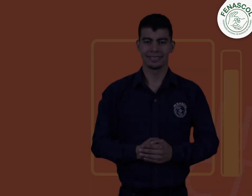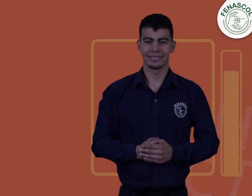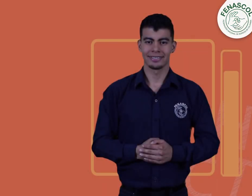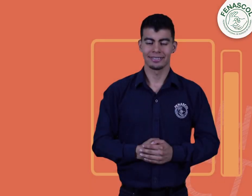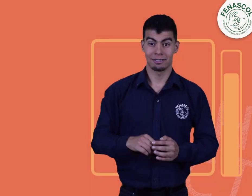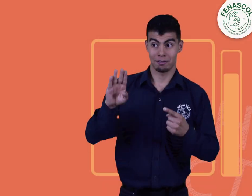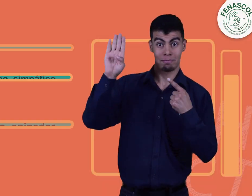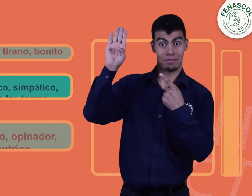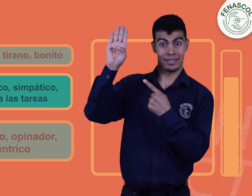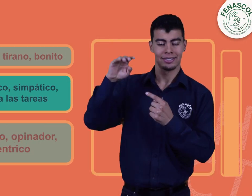Opción B.